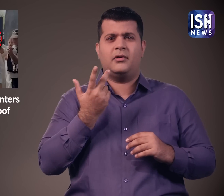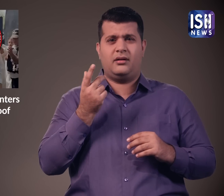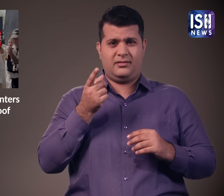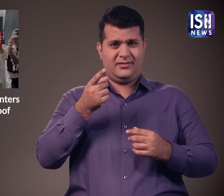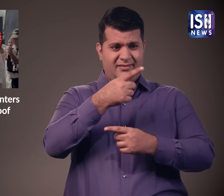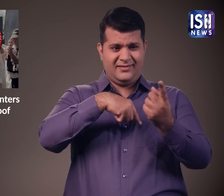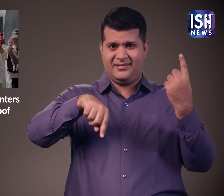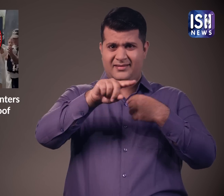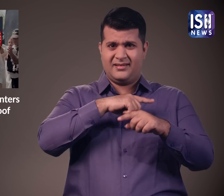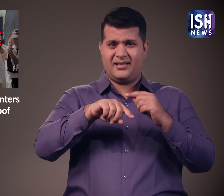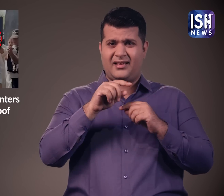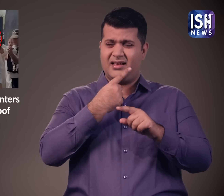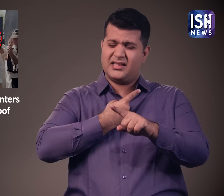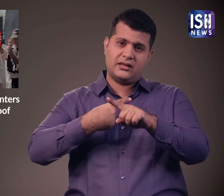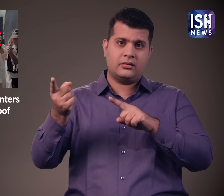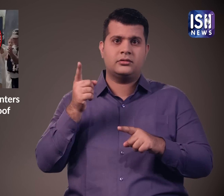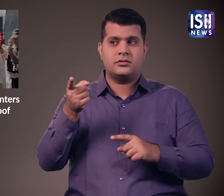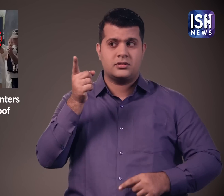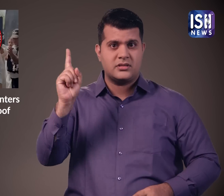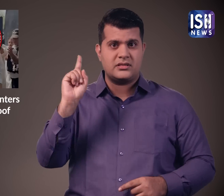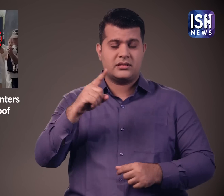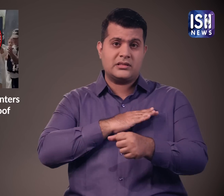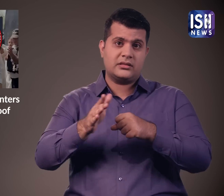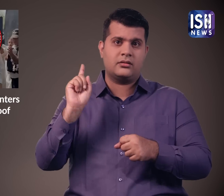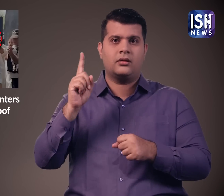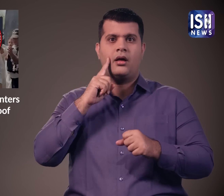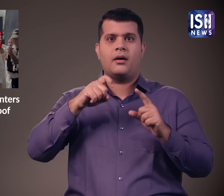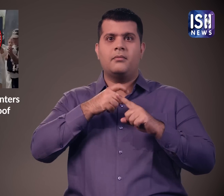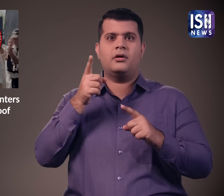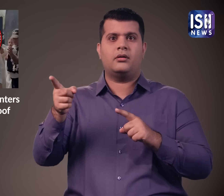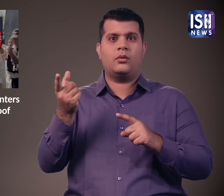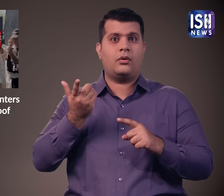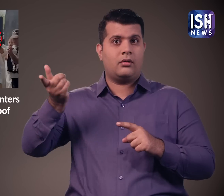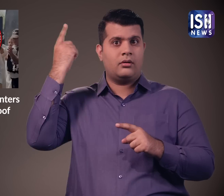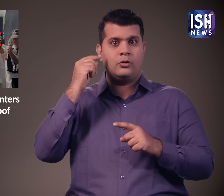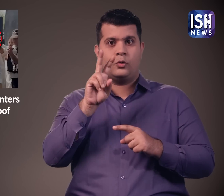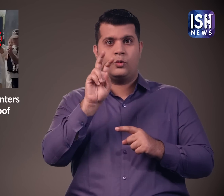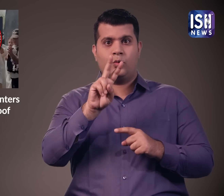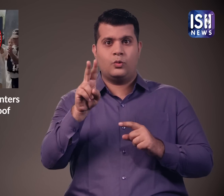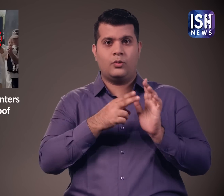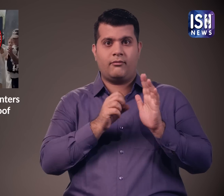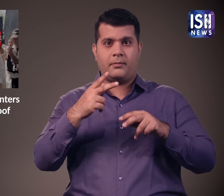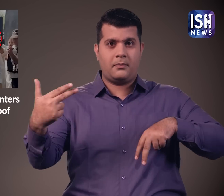गोली लगने के बाद वह कोई रिस्क नहीं लेना चाते थे और इसलिए उन्होंने हेलमेट पहना था